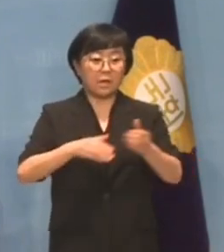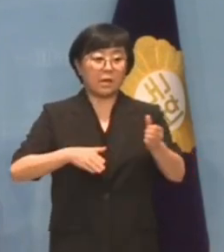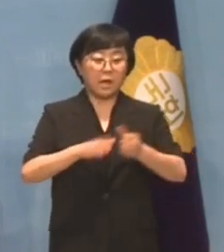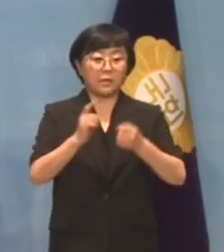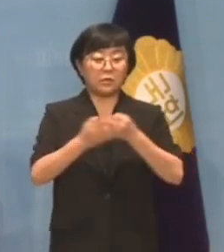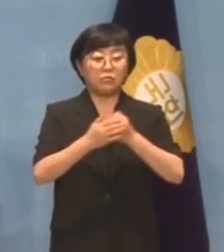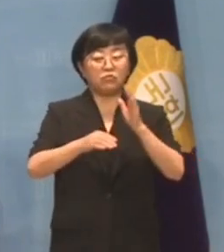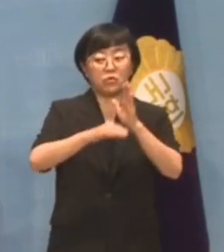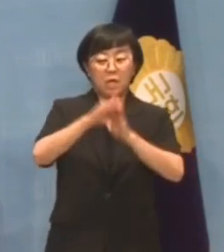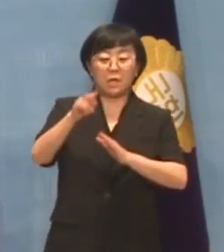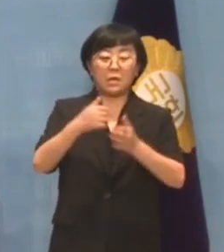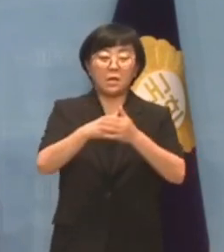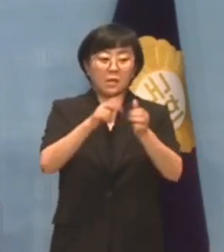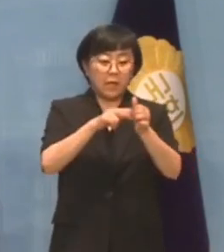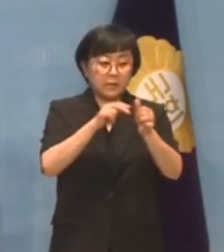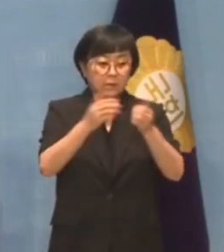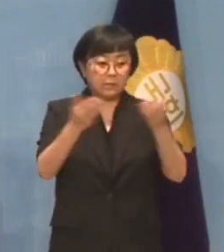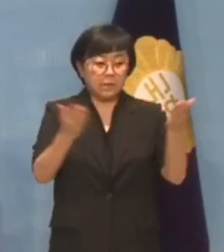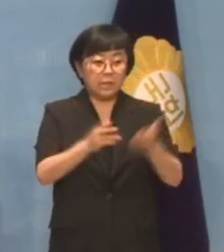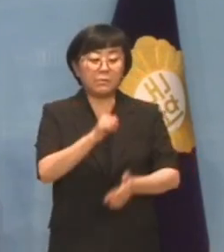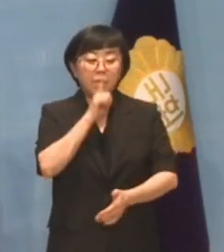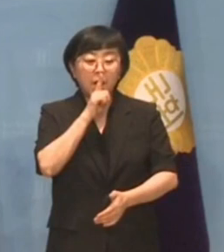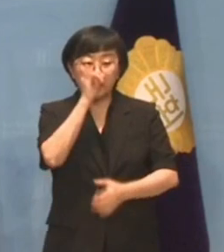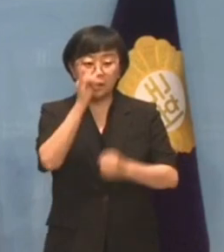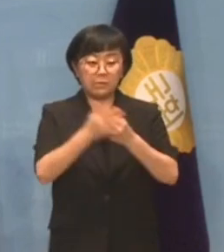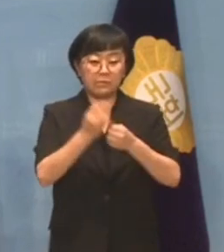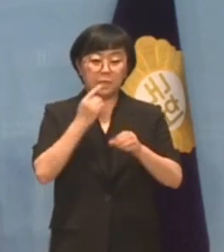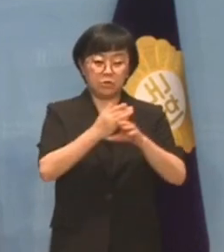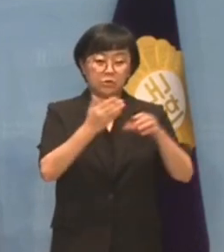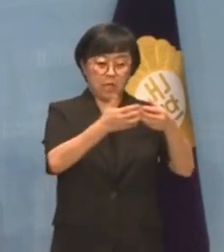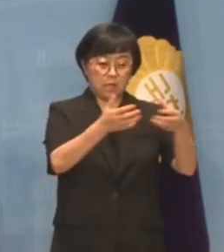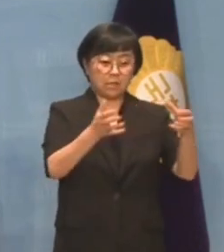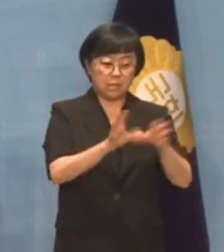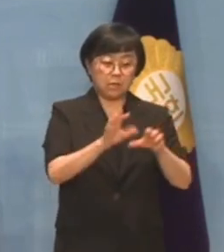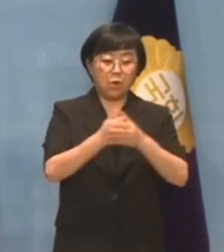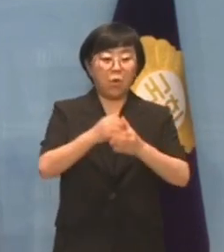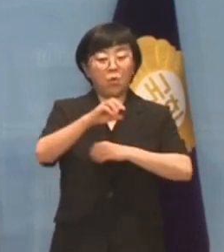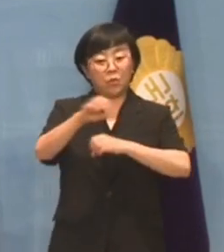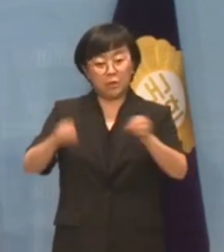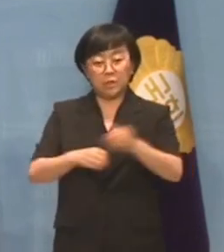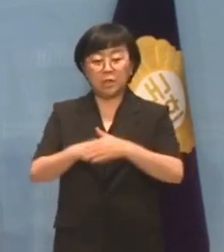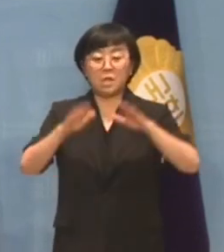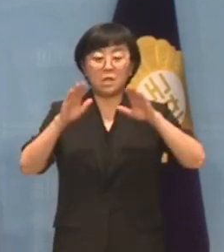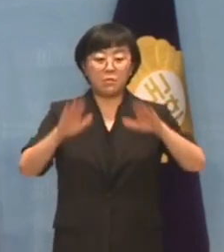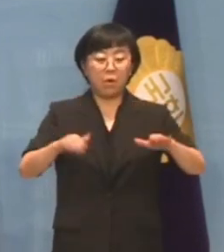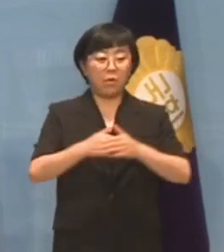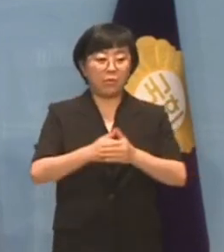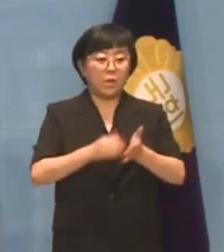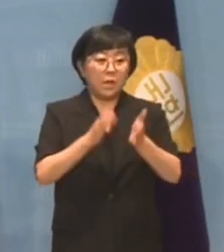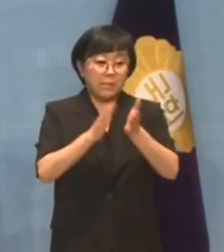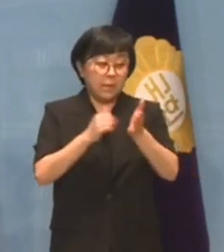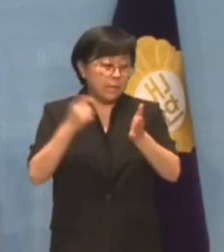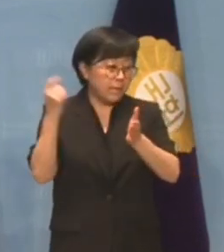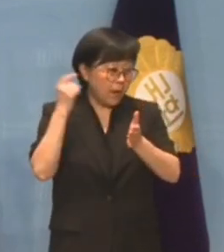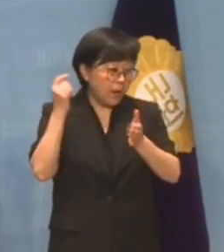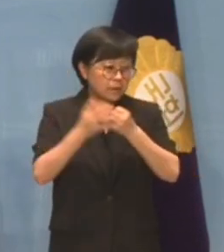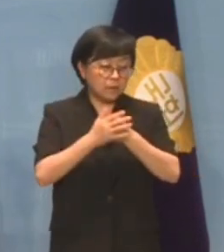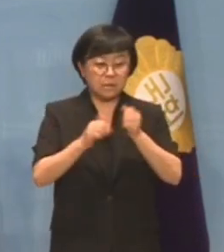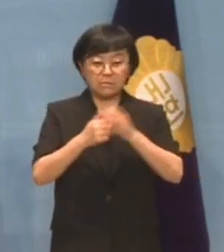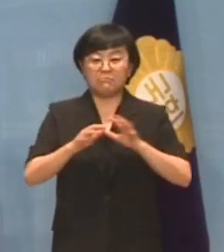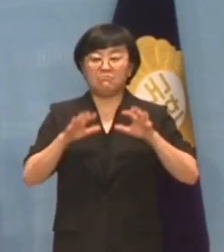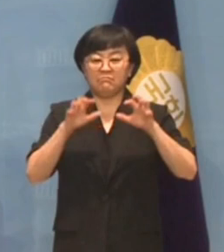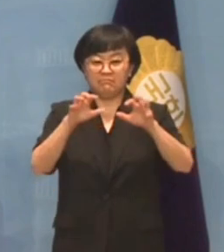북한 간접사건에는 침묵하던 민주당이 되려 이번 도감청 의혹에는 득달같이